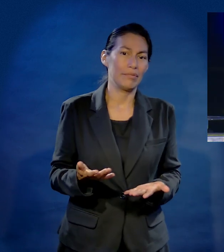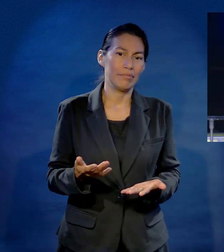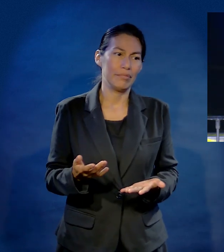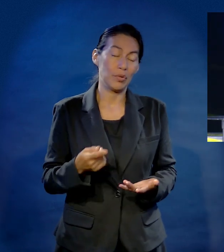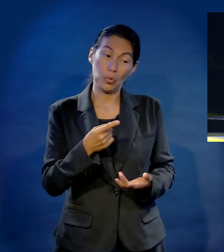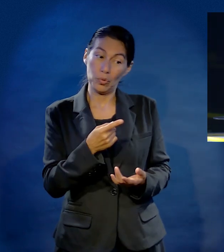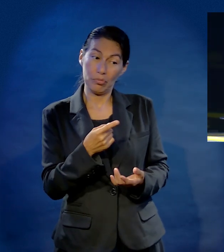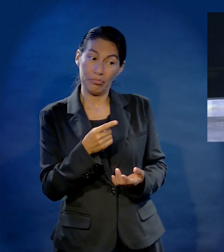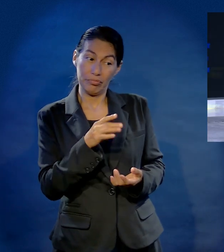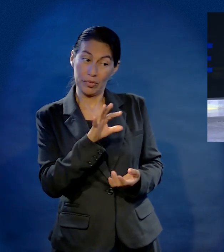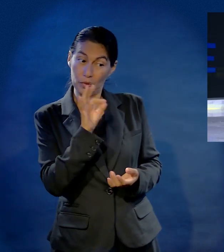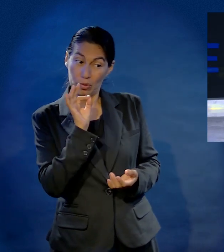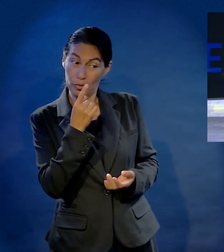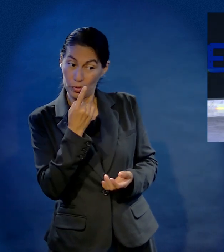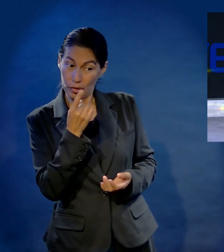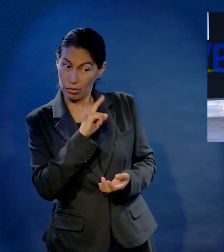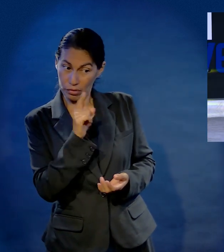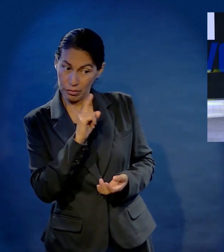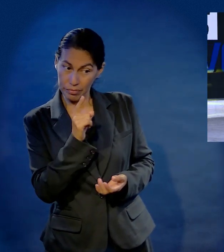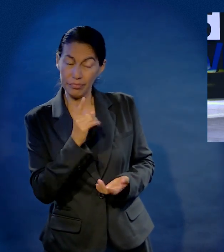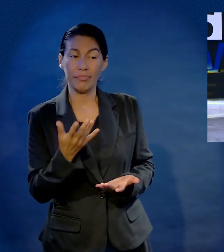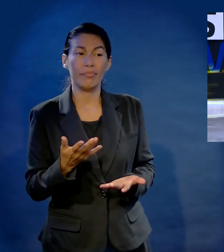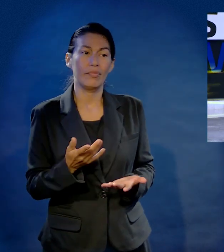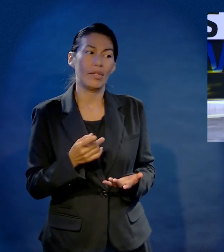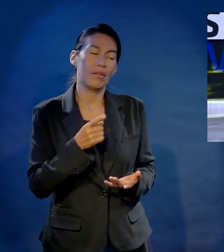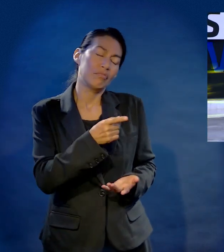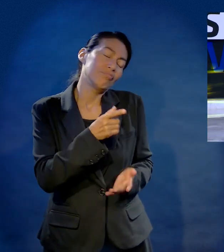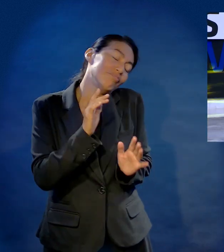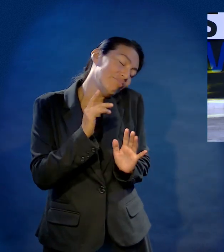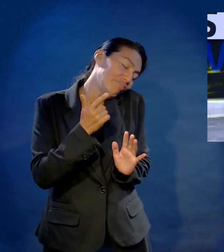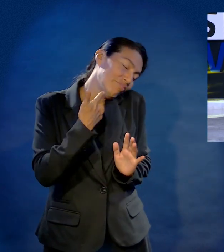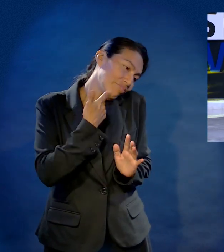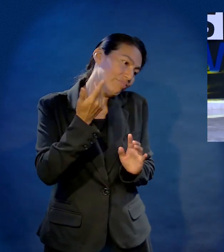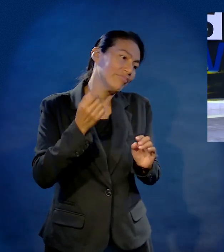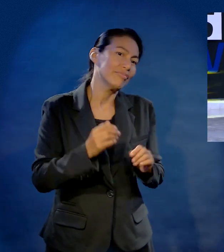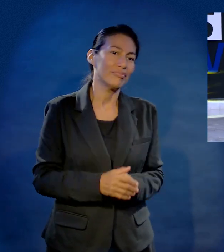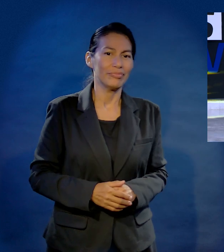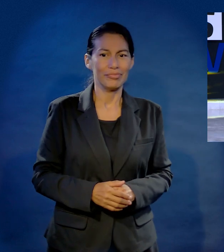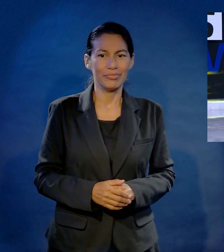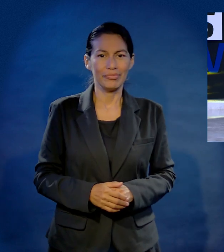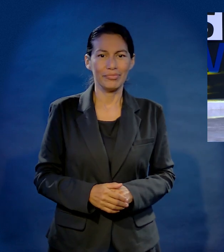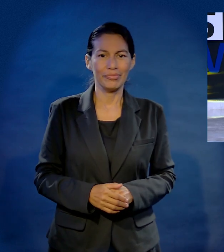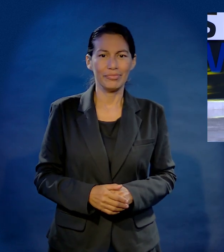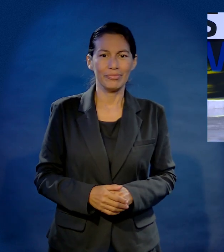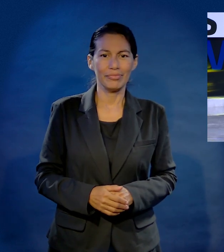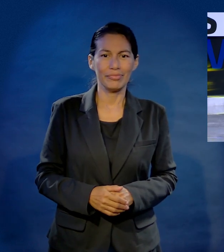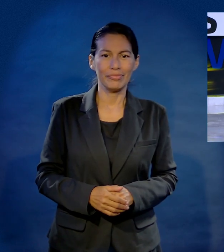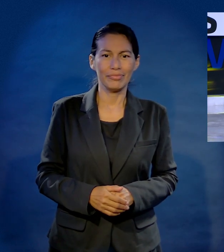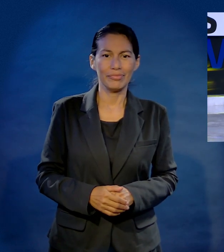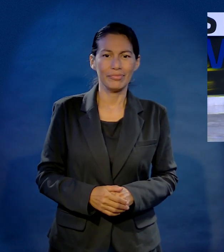muchachas, busca una. Una de esas mil. Ahora que si no encuentras en esas mil una, entonces sí date un tiro, me dijo.